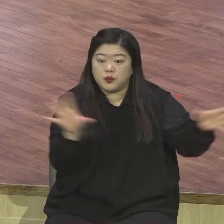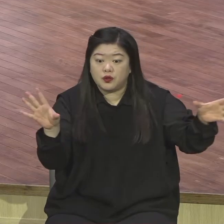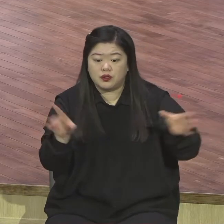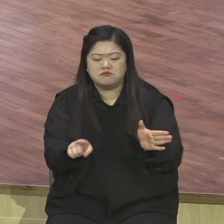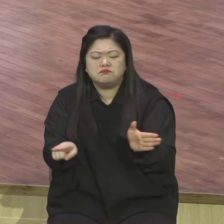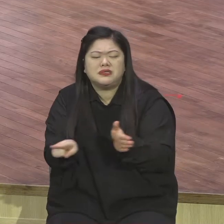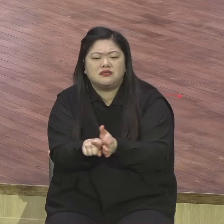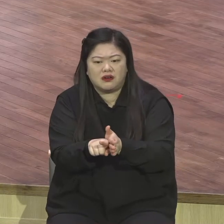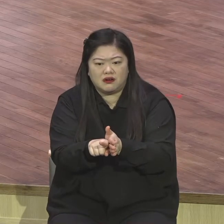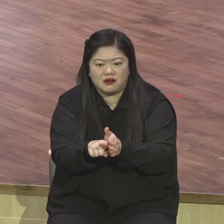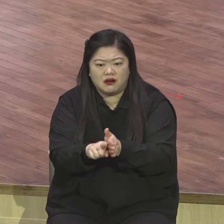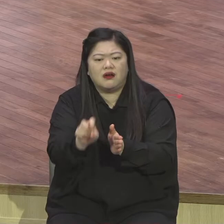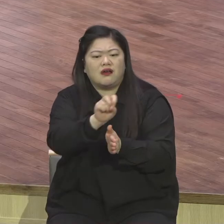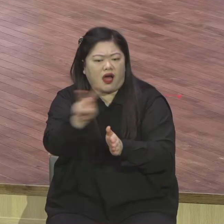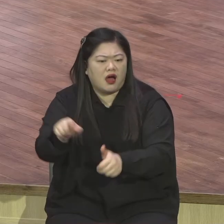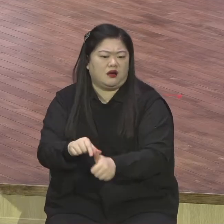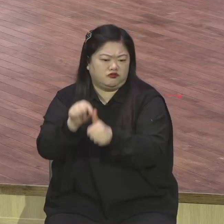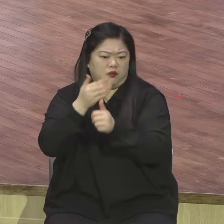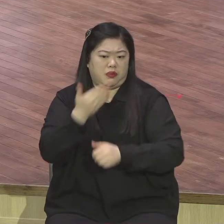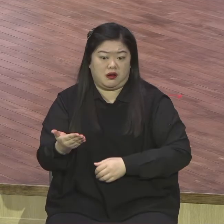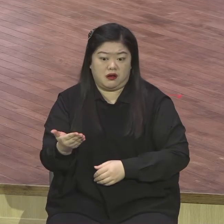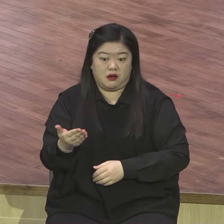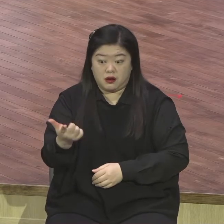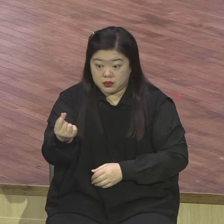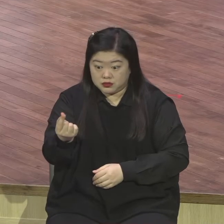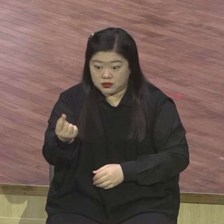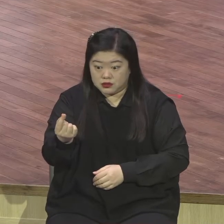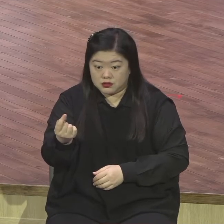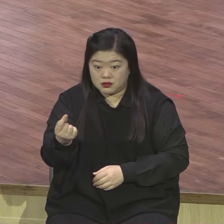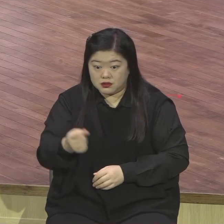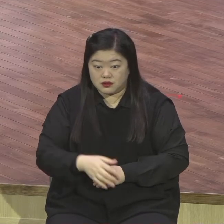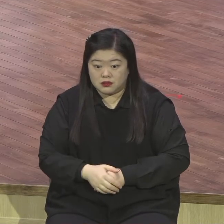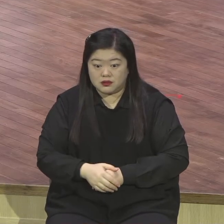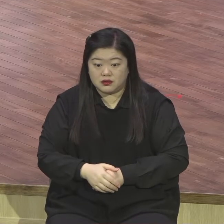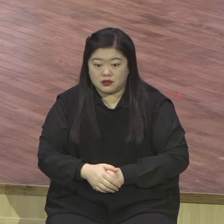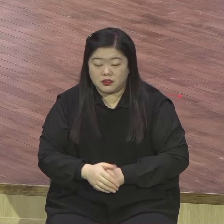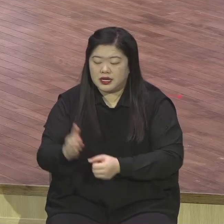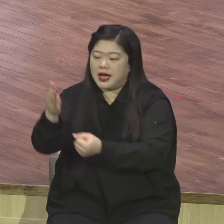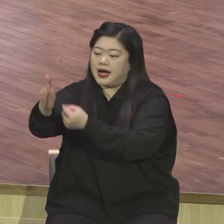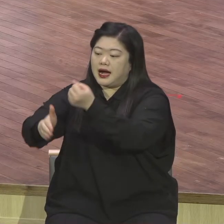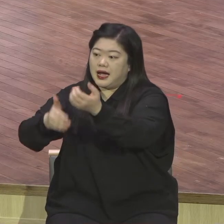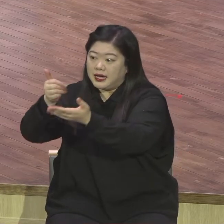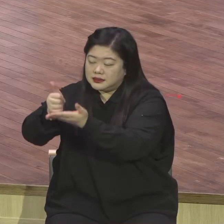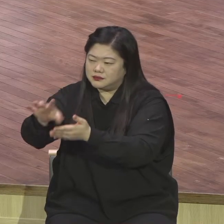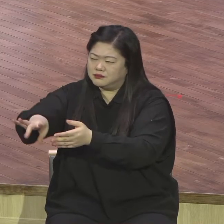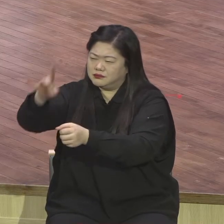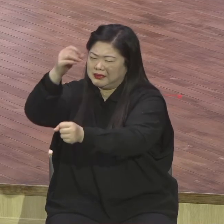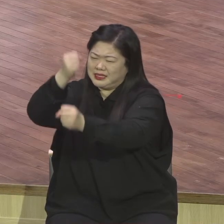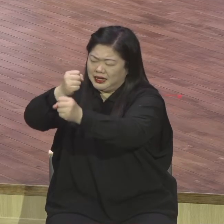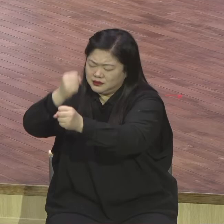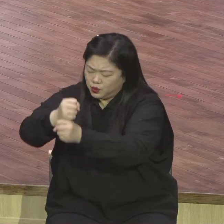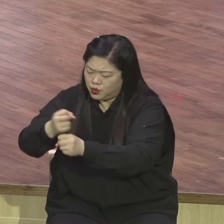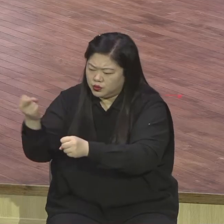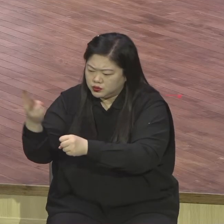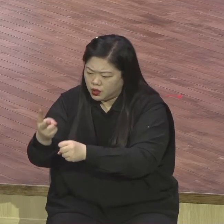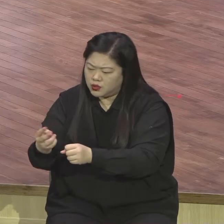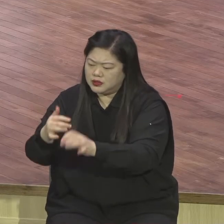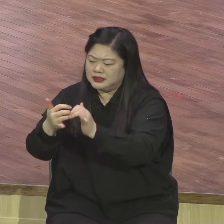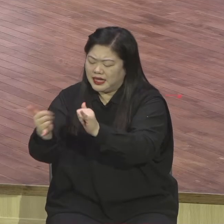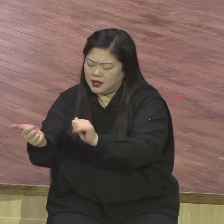창조주 하나님의 이 어마어마한 역사들을 어리석은 건물이 가지고 재단을 다 해버려. 다